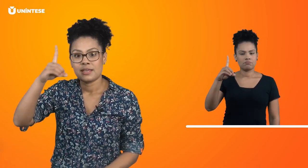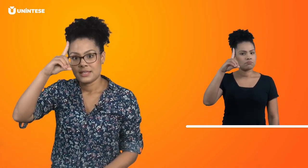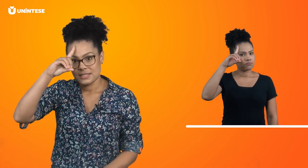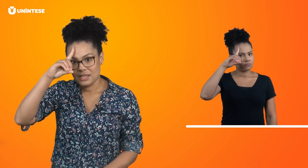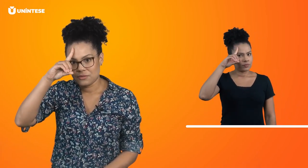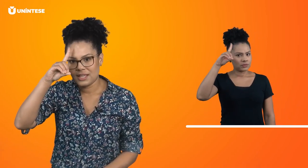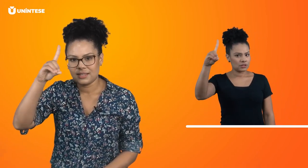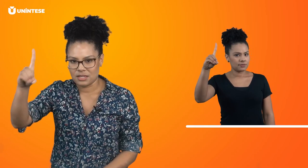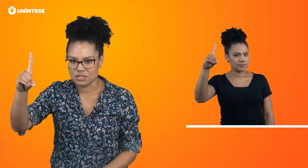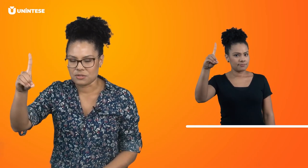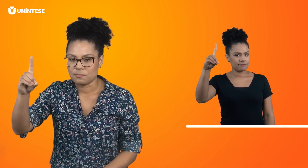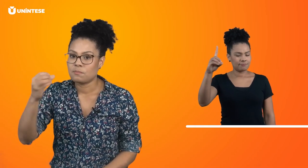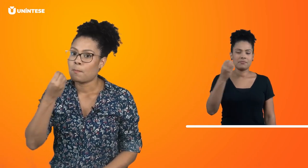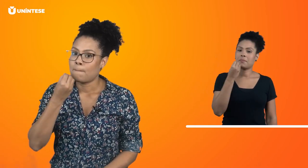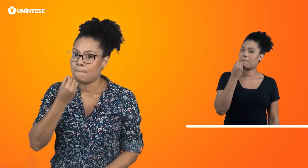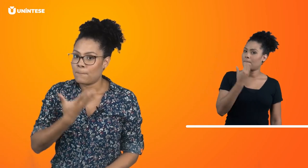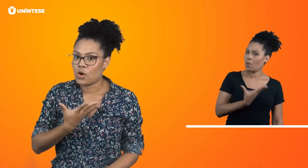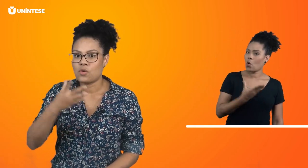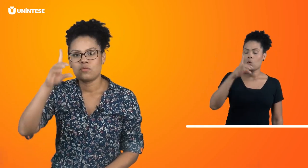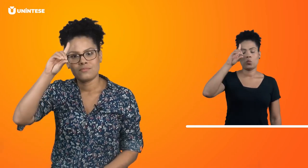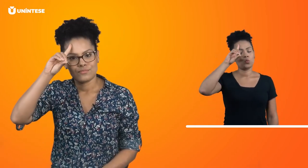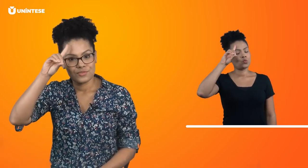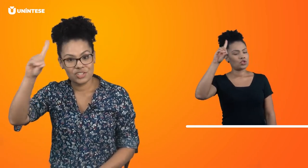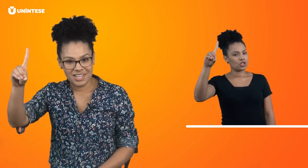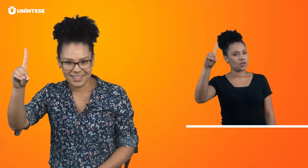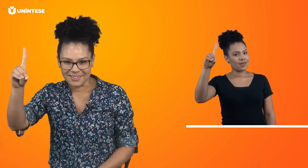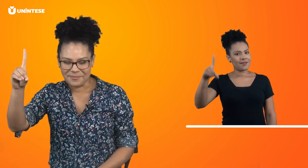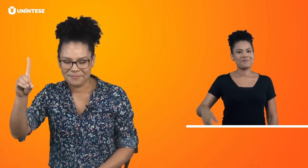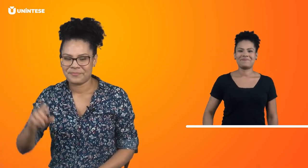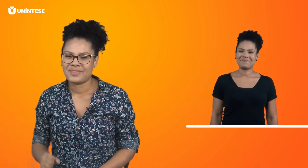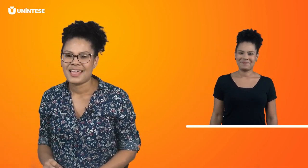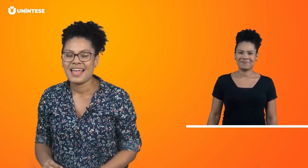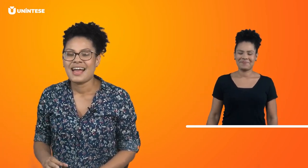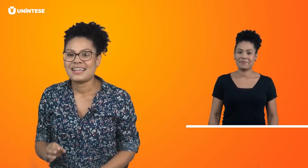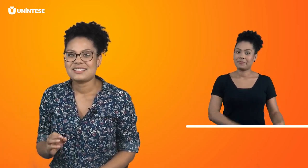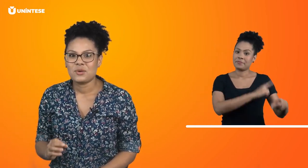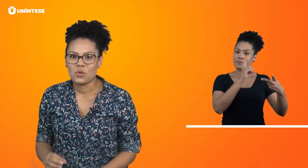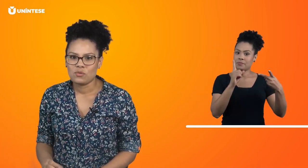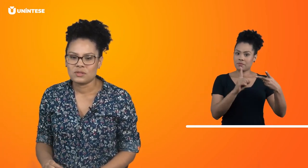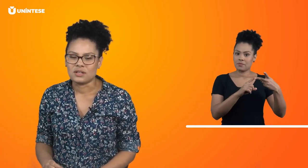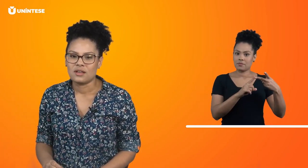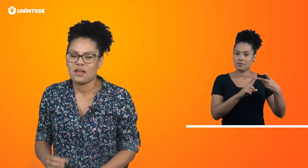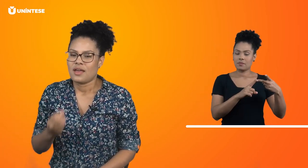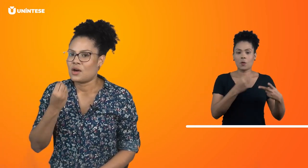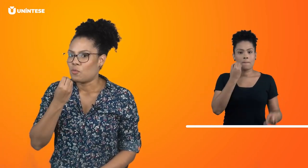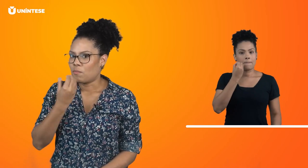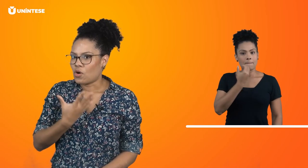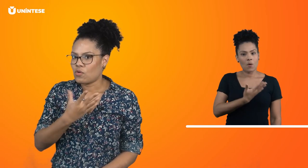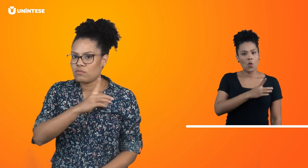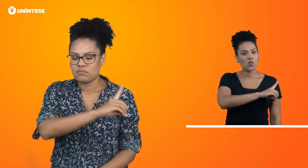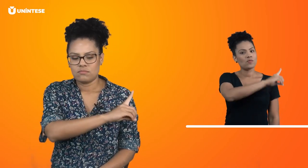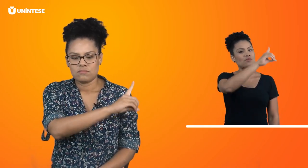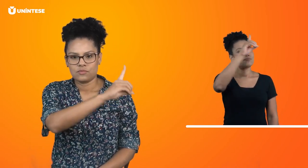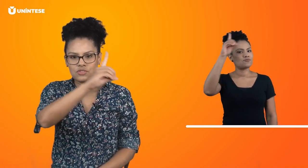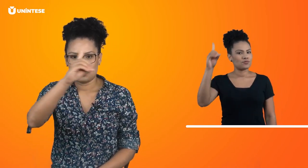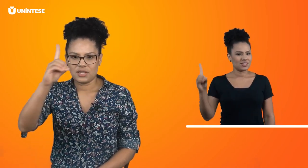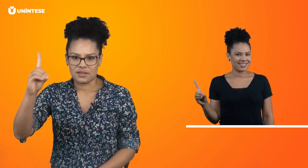saindo da testa. Bom dia. A segunda é o bom dia.